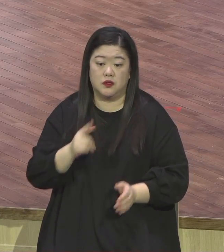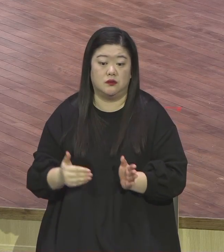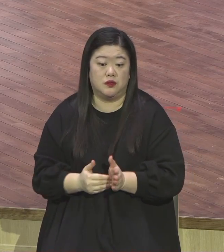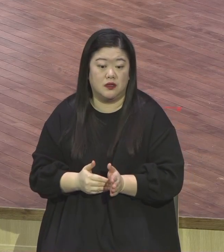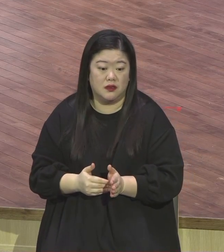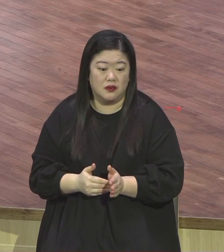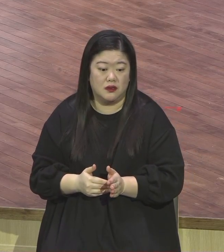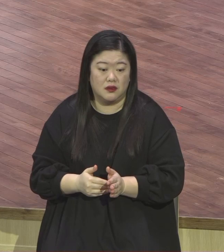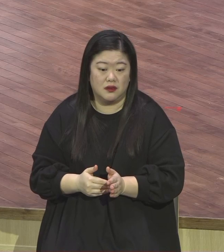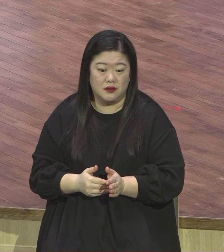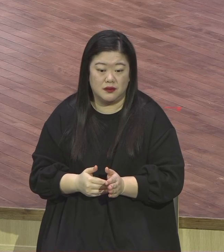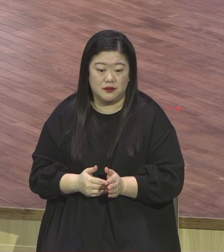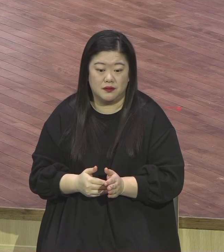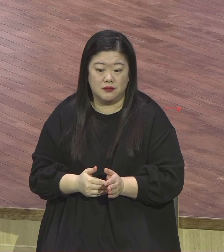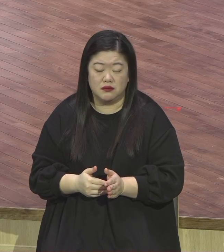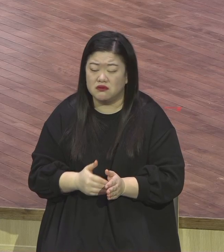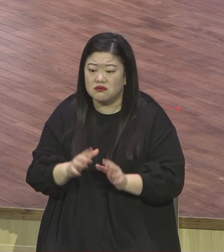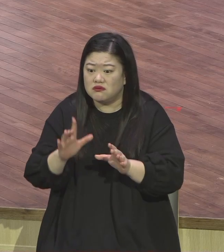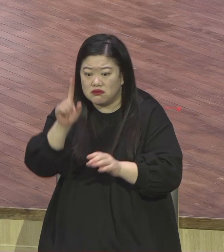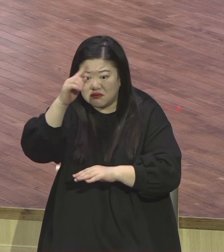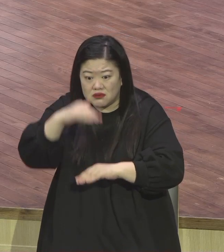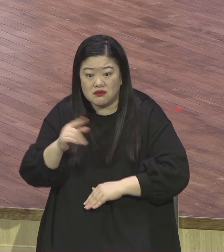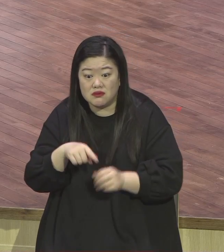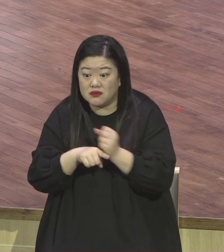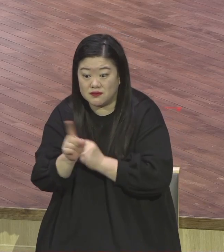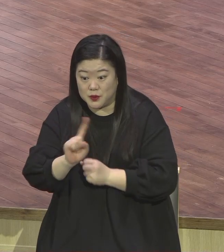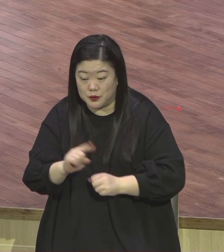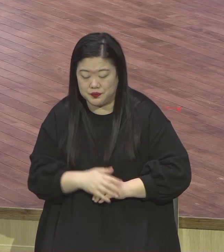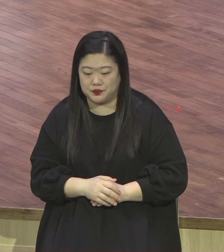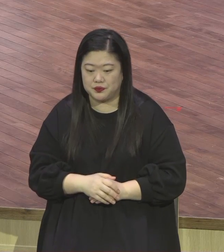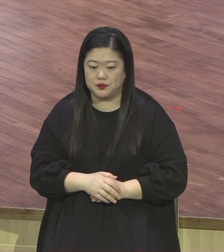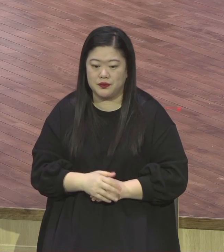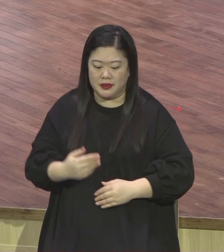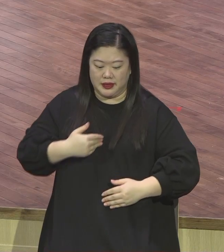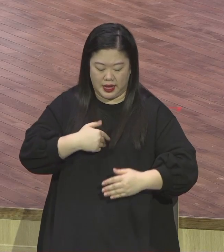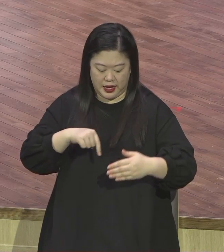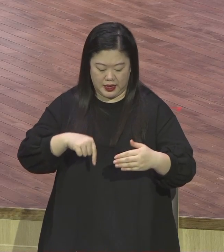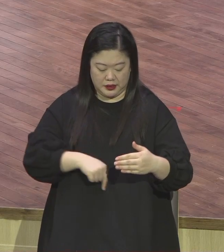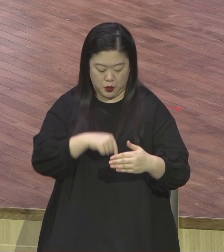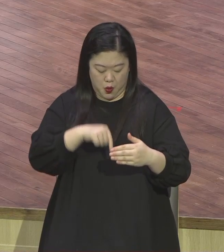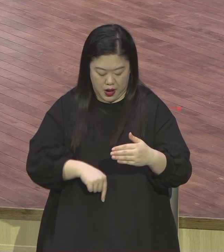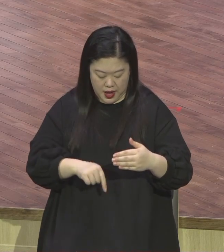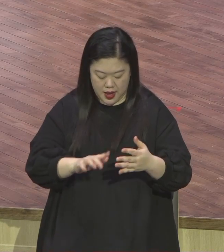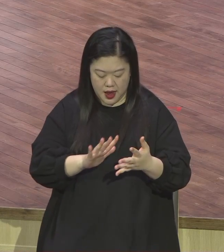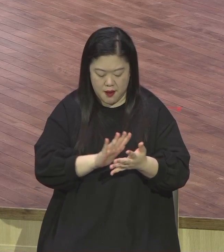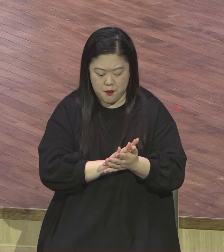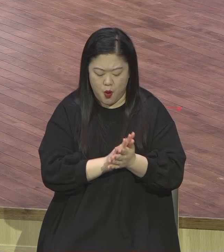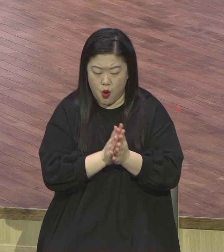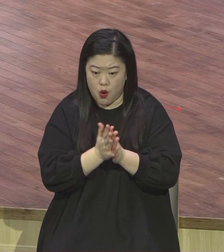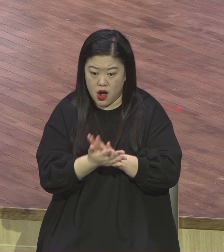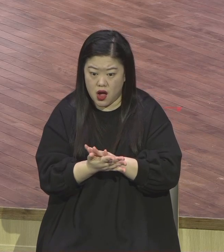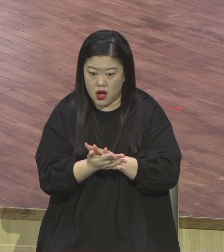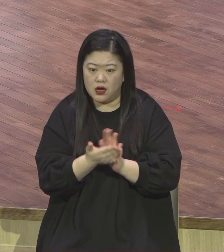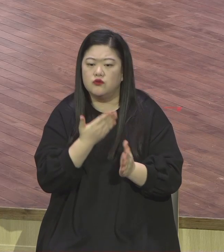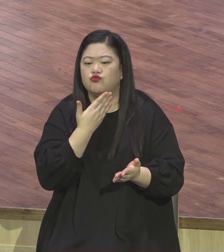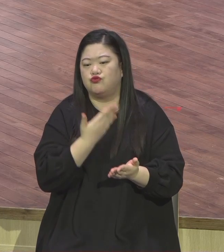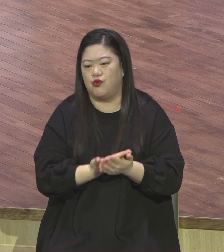말씀했지요 무슨 말입니까 내면의 변화가 아주 중요하다 라는 것입니다 내면의